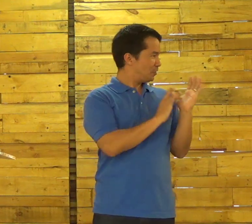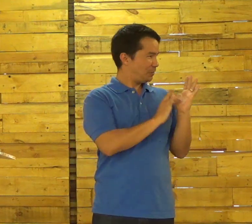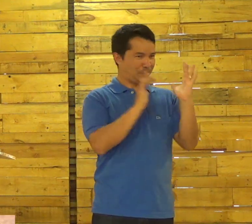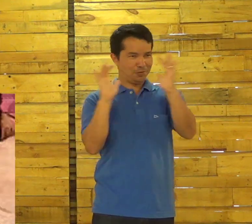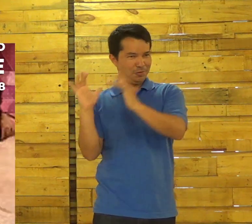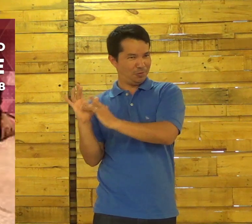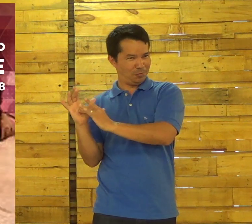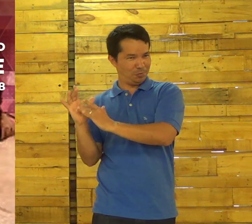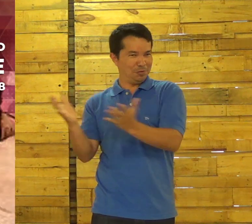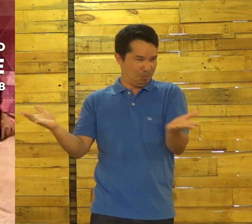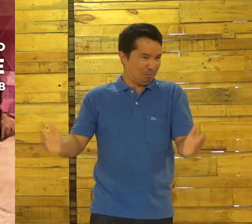Jesus.